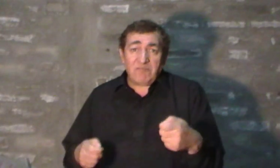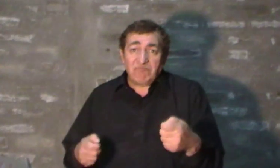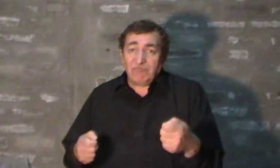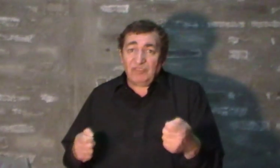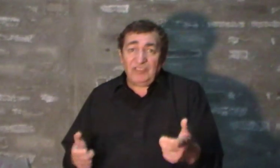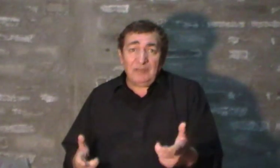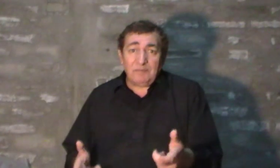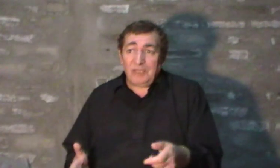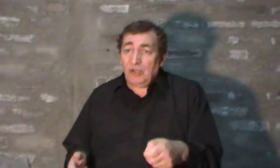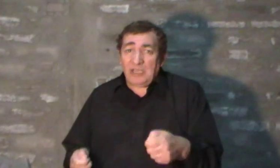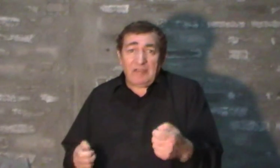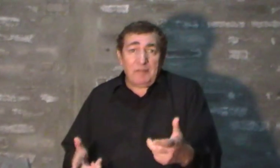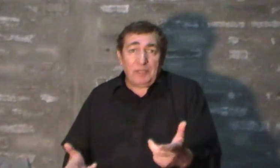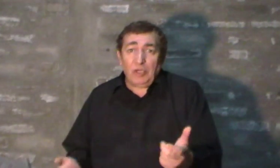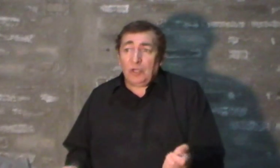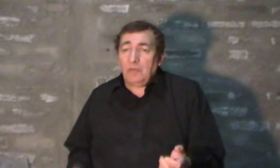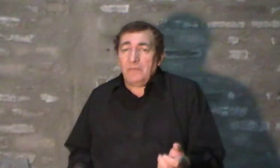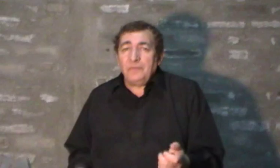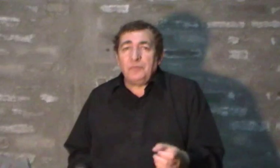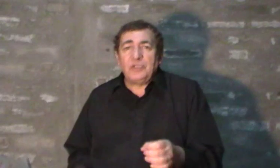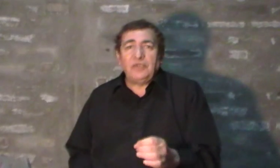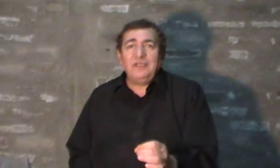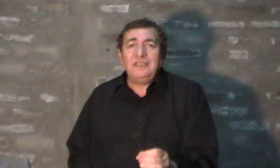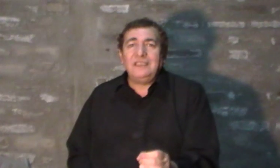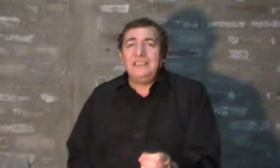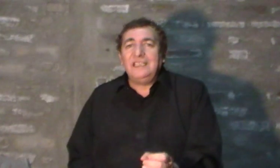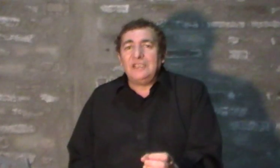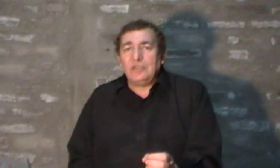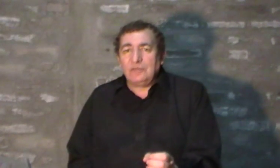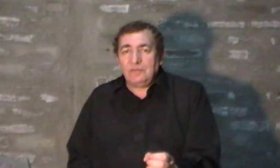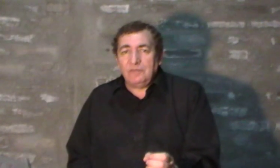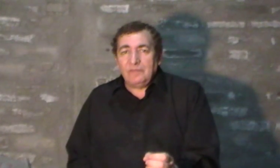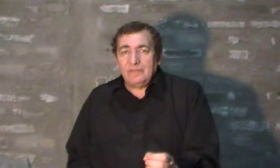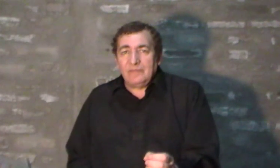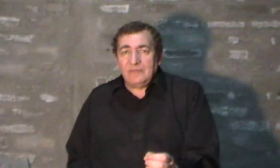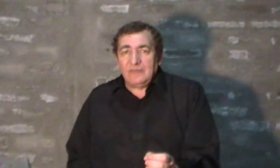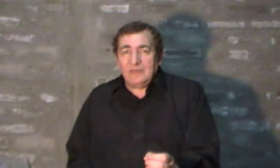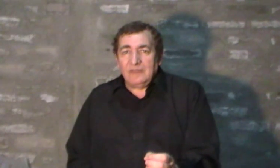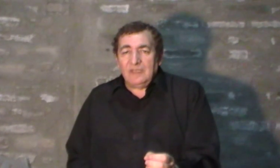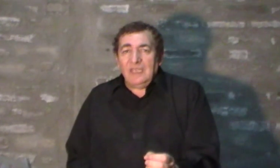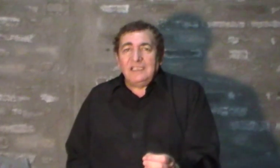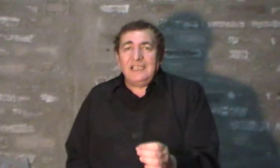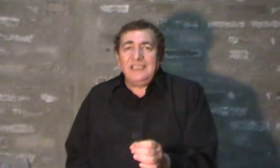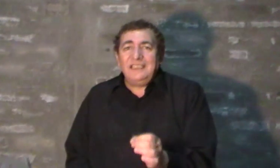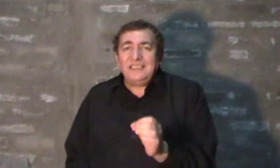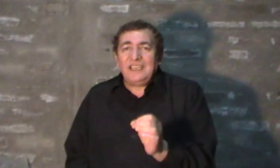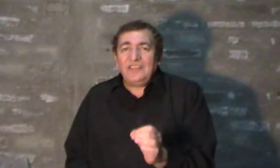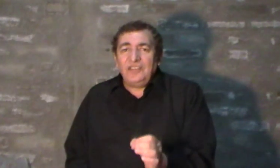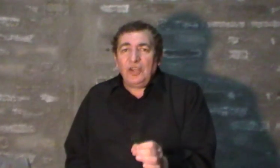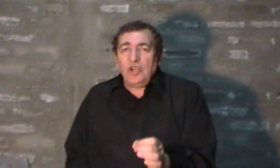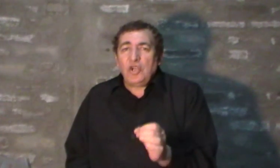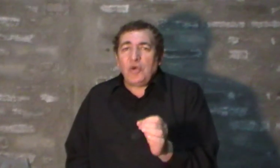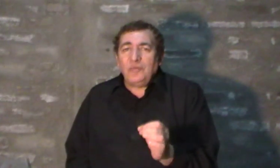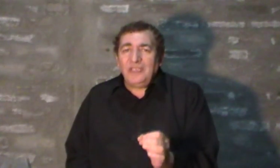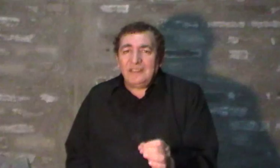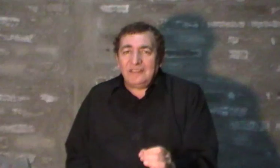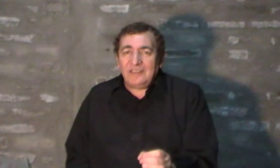simple o cada vez peor, porque no entendieron. La ley de atracción comienza